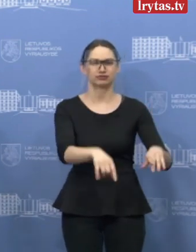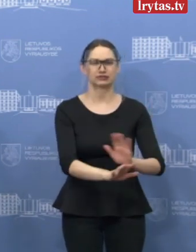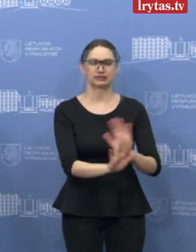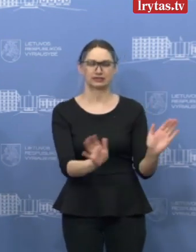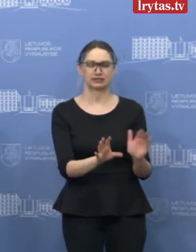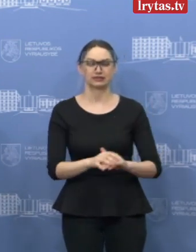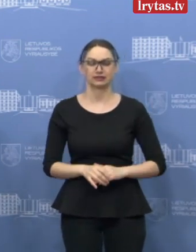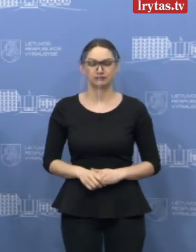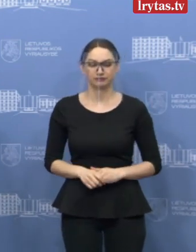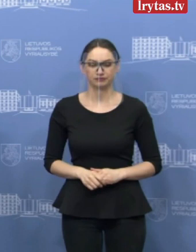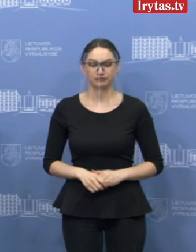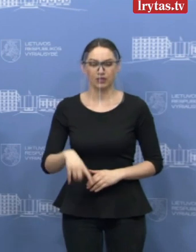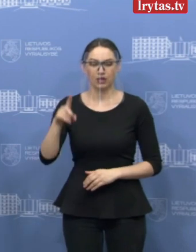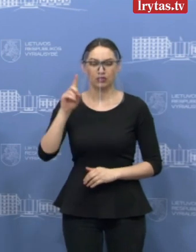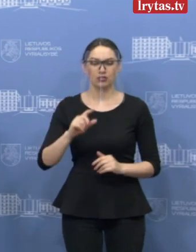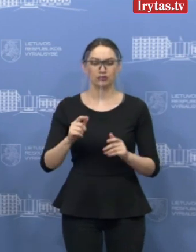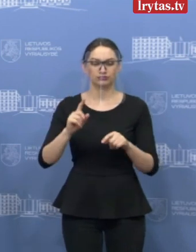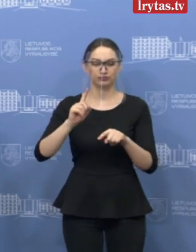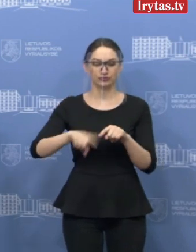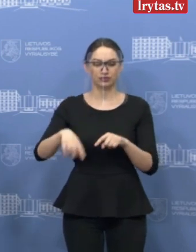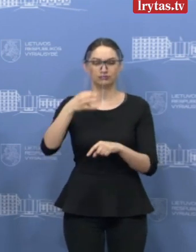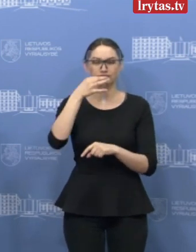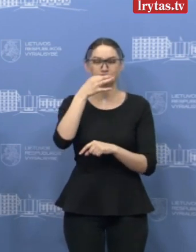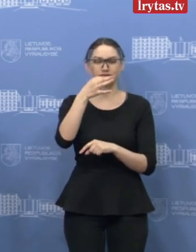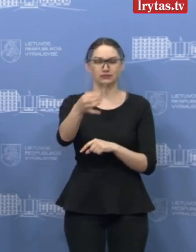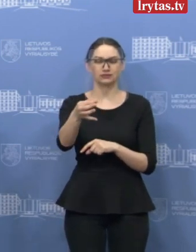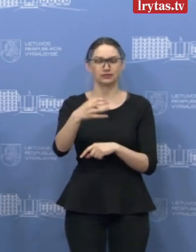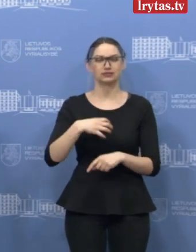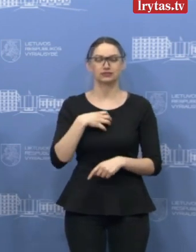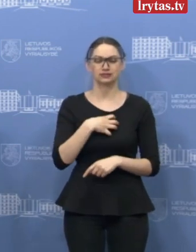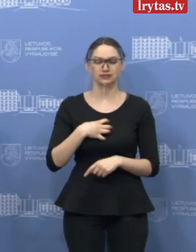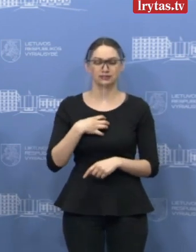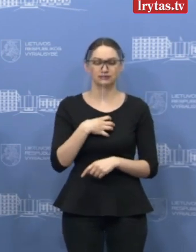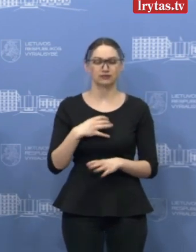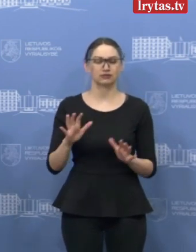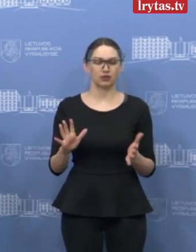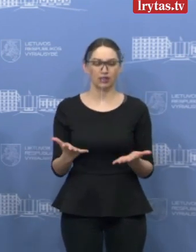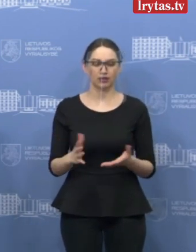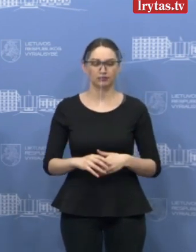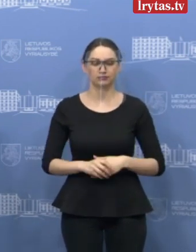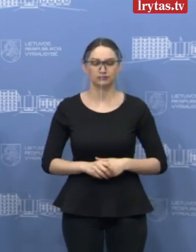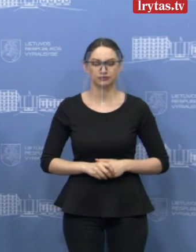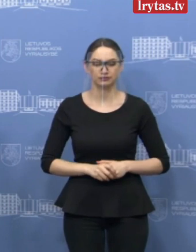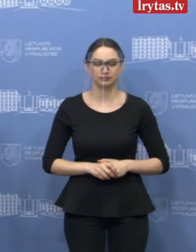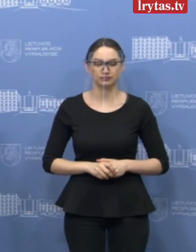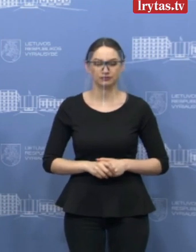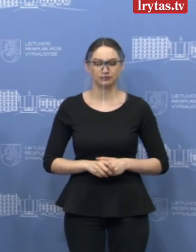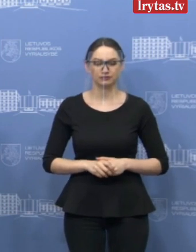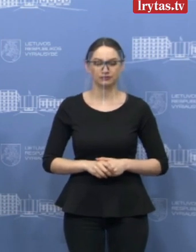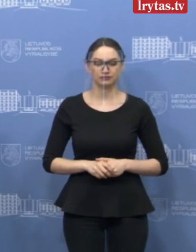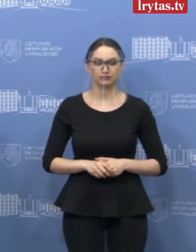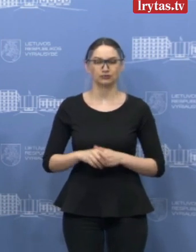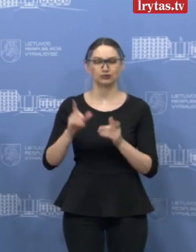Bet pristatant pačias priemonės norėčiau atkreipti dėmesį į esminius principus. Tai yra ši